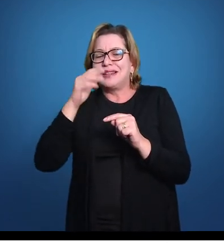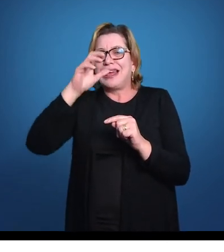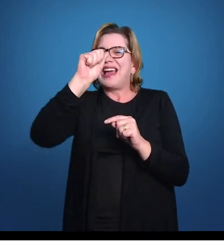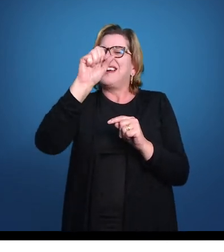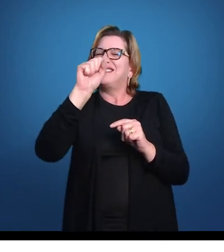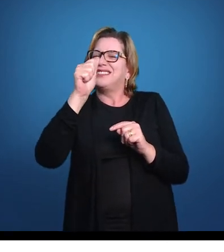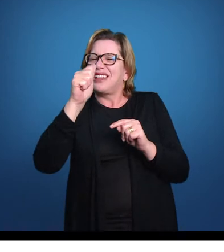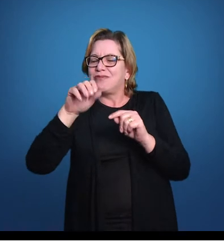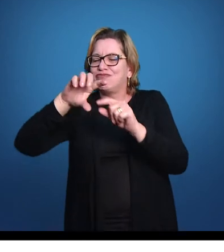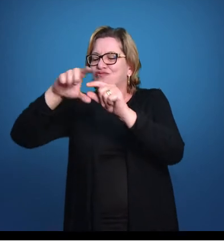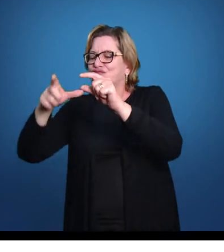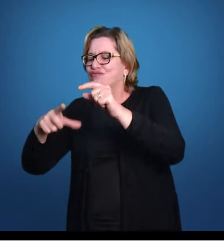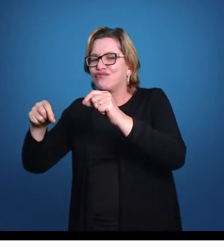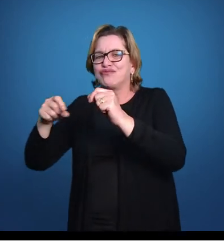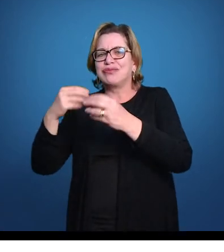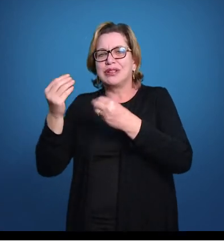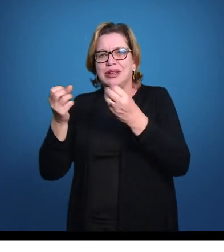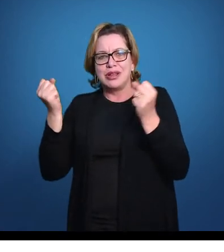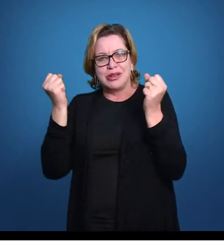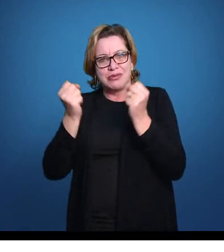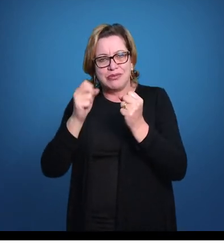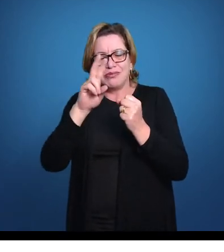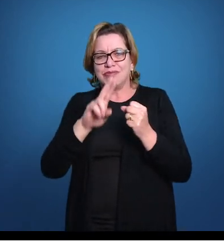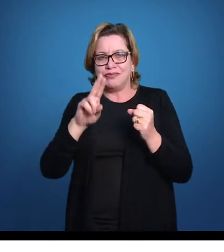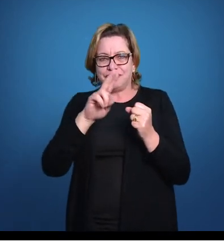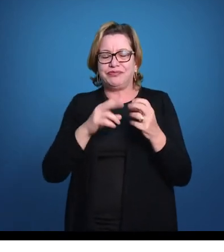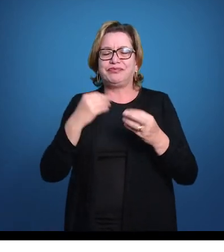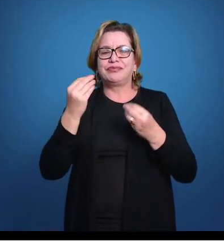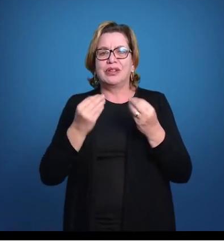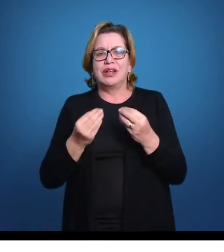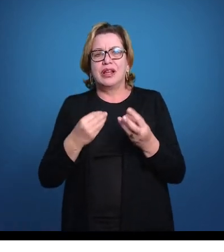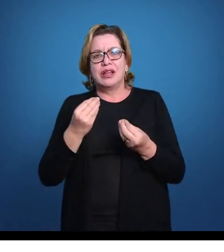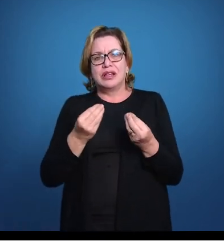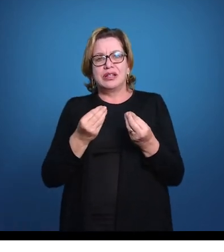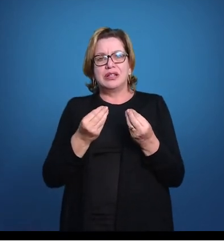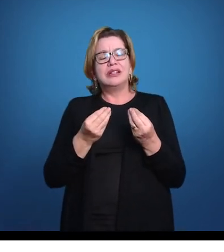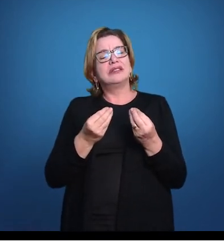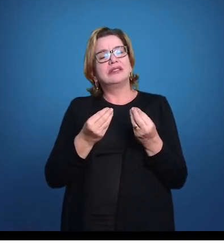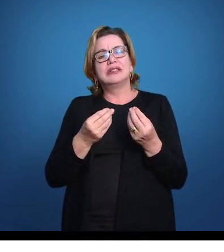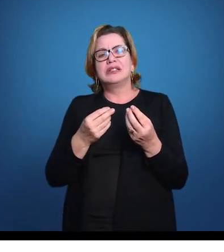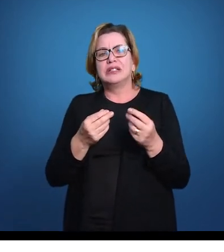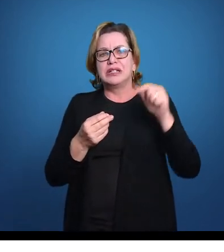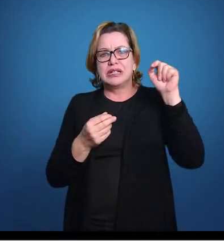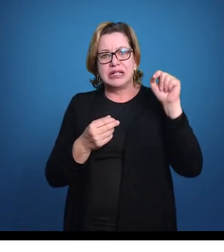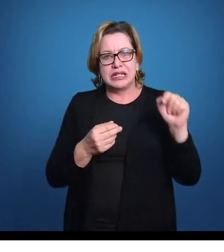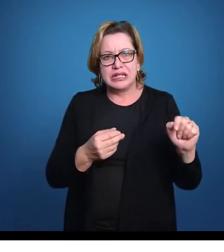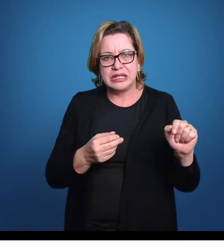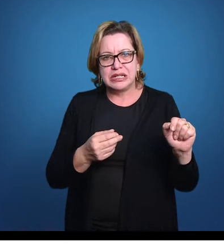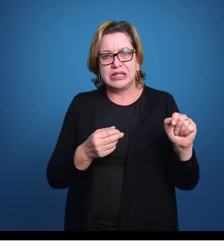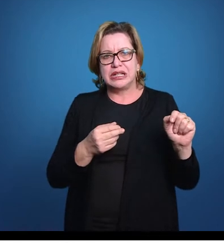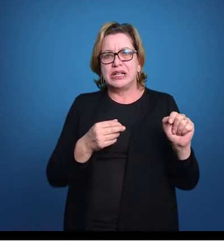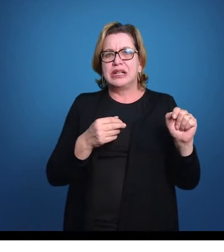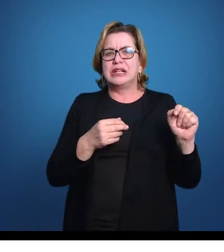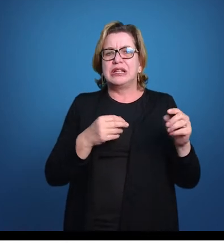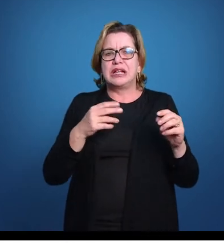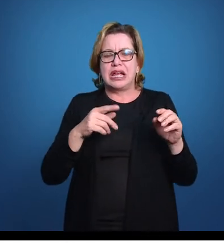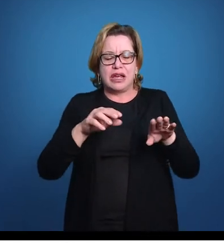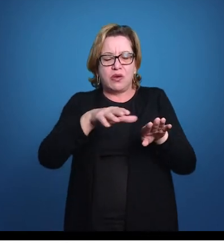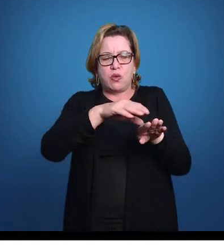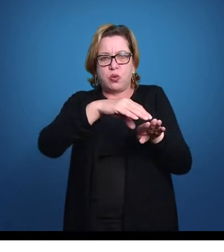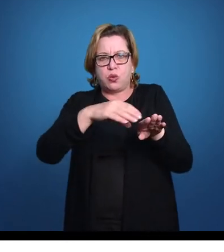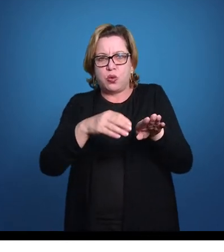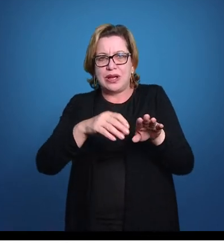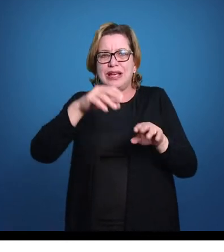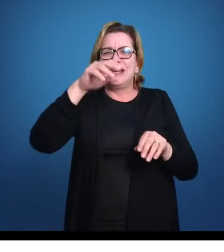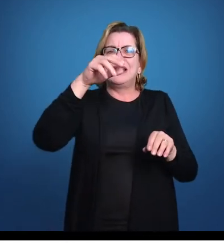nadadeira pode ser usado também, esse pteros aí. Então, actinopterige são as nadadeiras